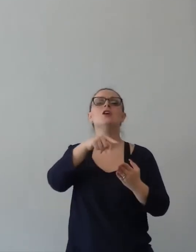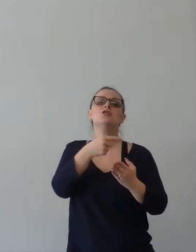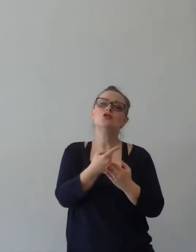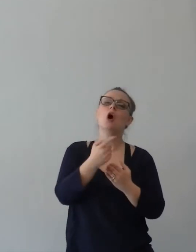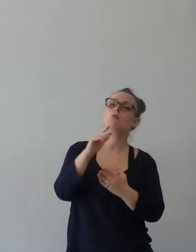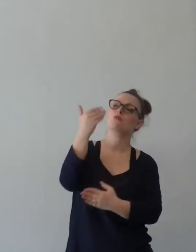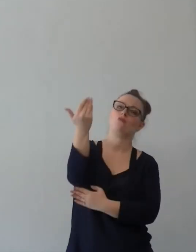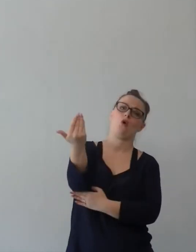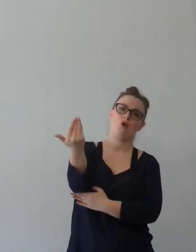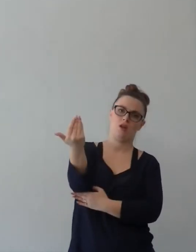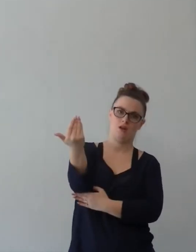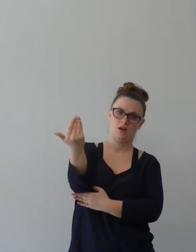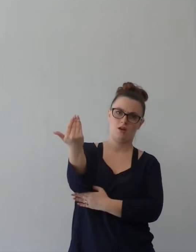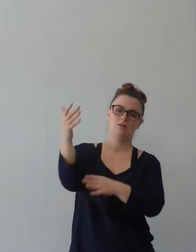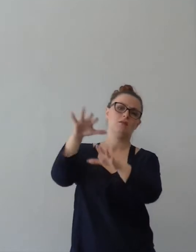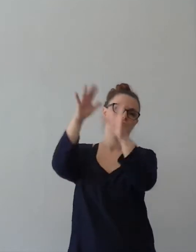e quella universale.